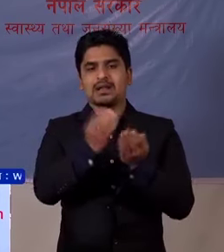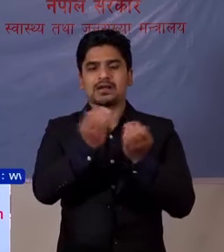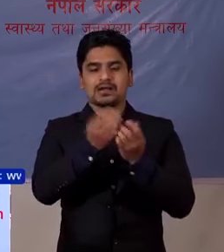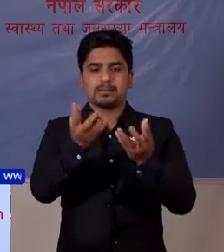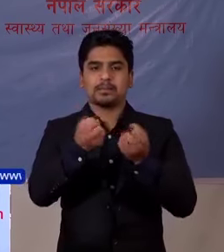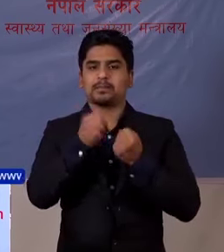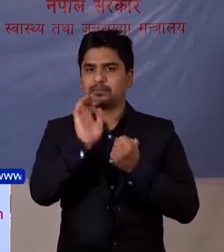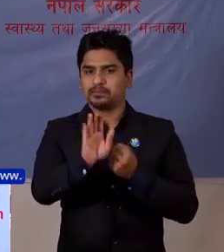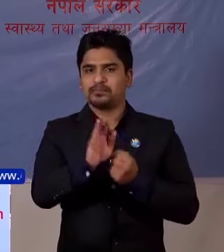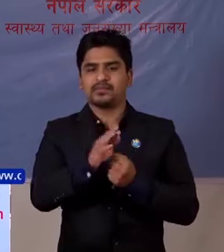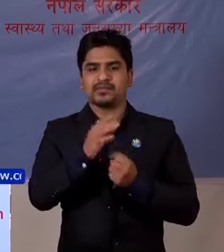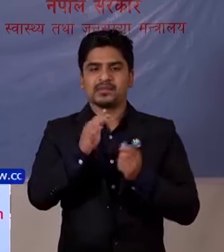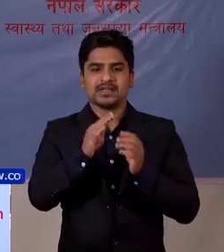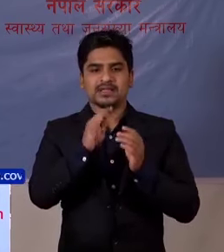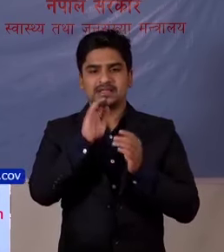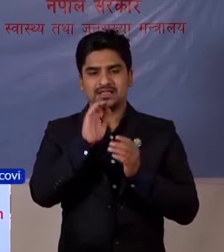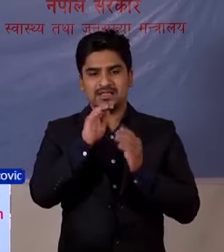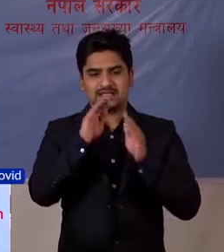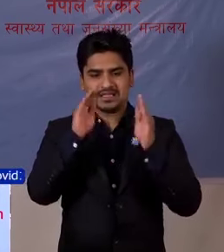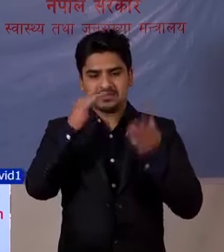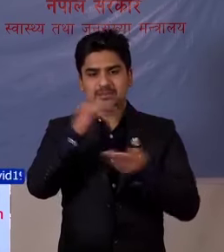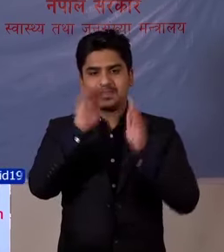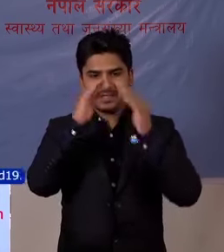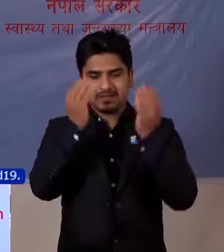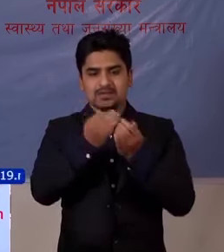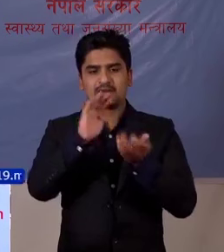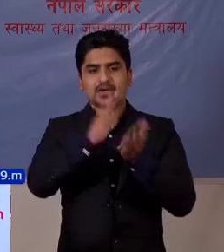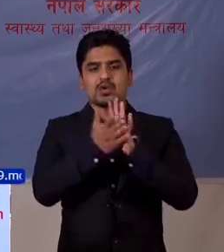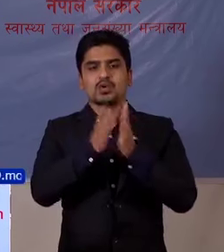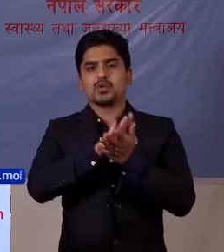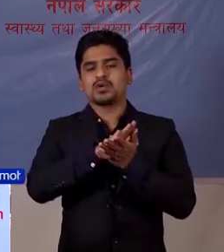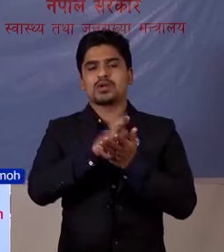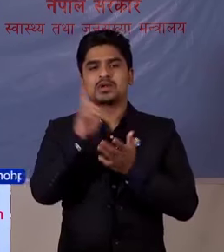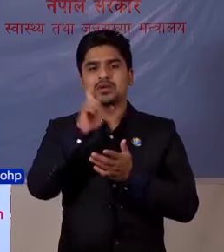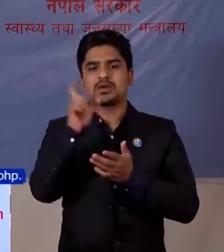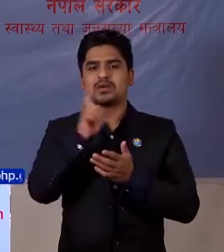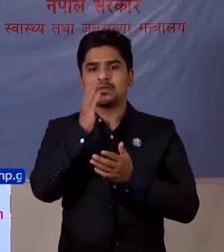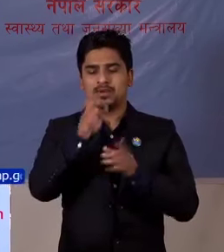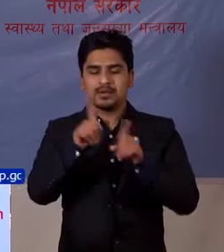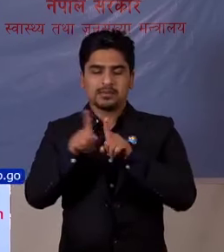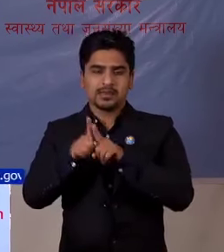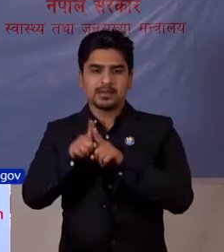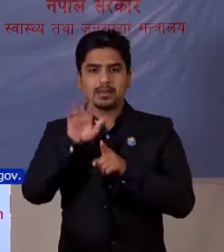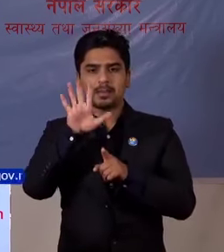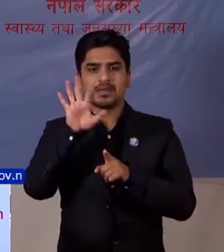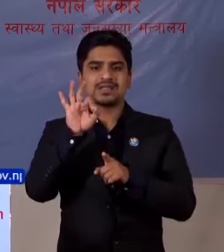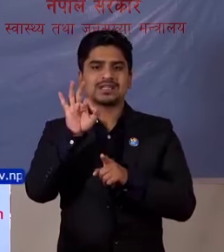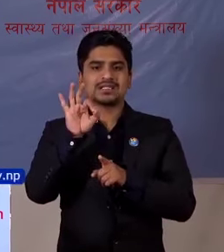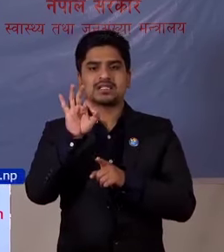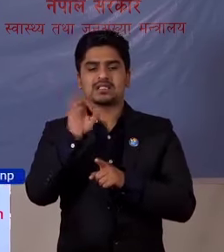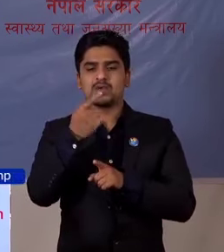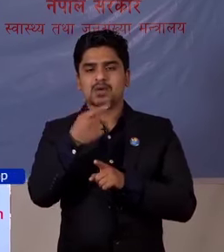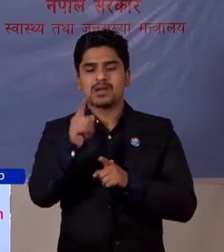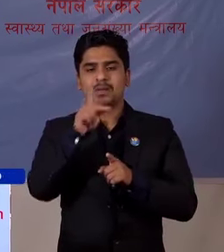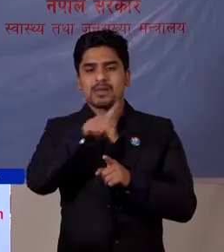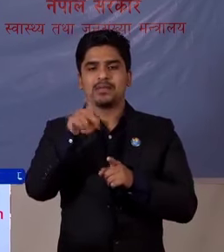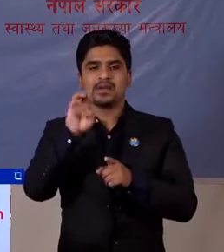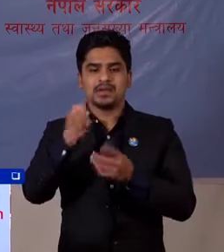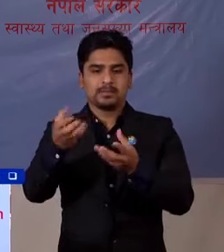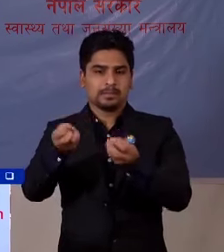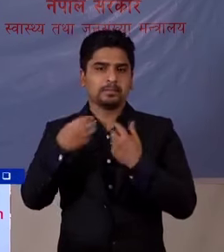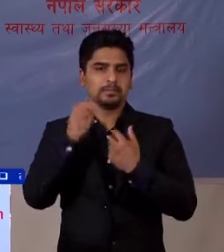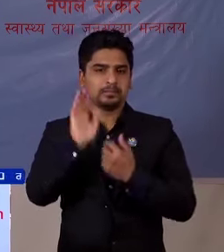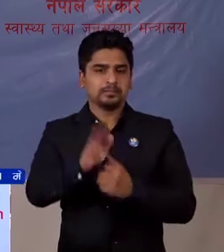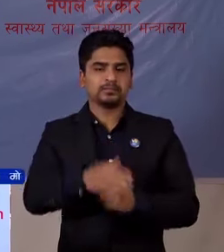प्राप् क्लब मावध दले पनी पचास्थान पीपी हस्थान तरन गरेको छो